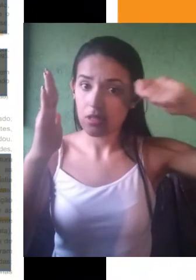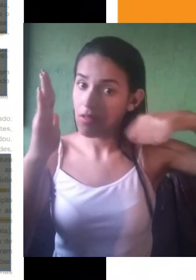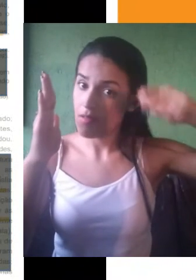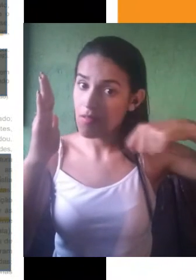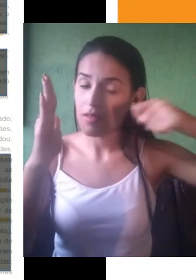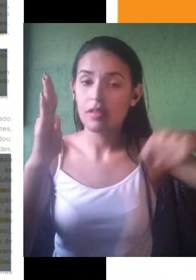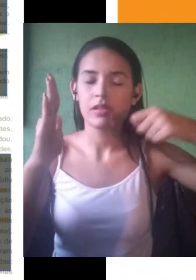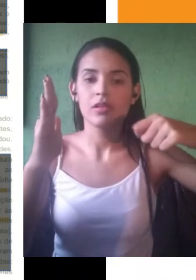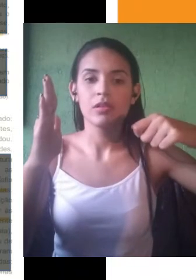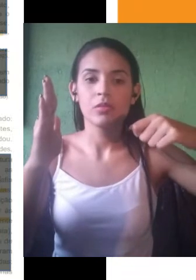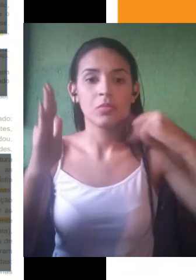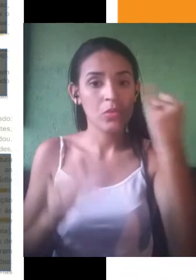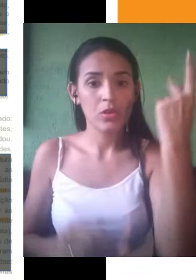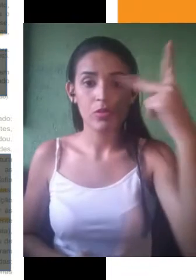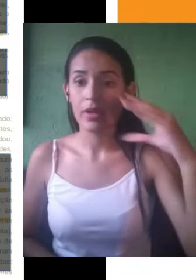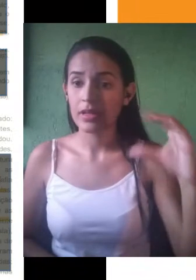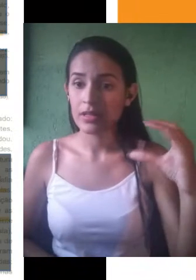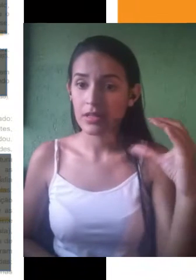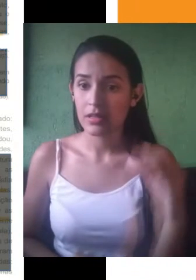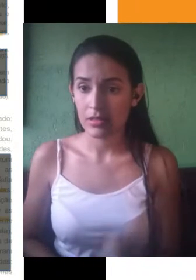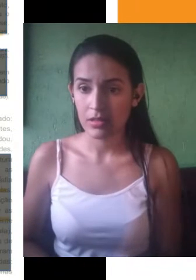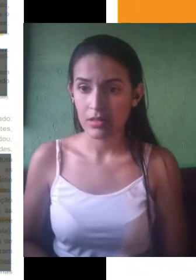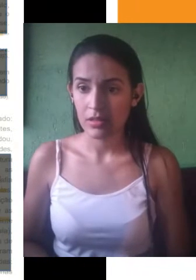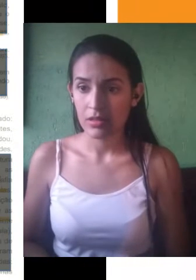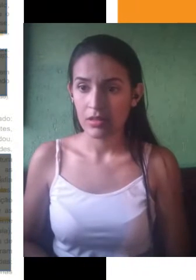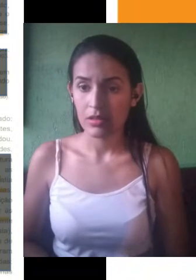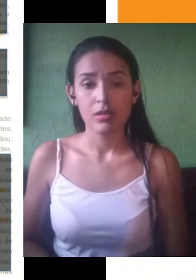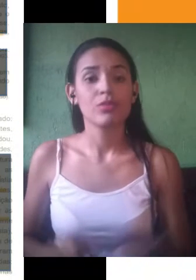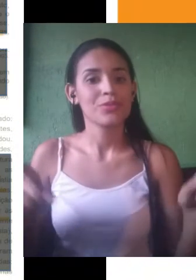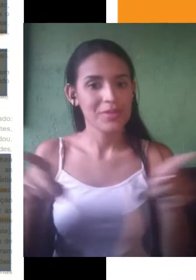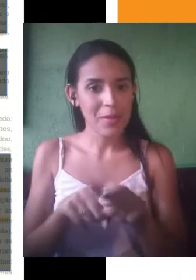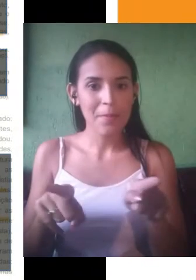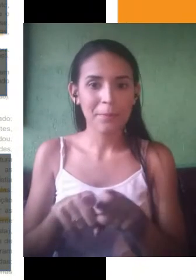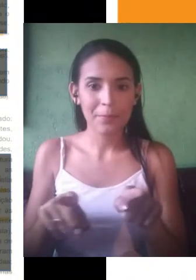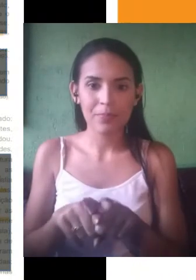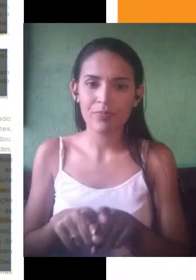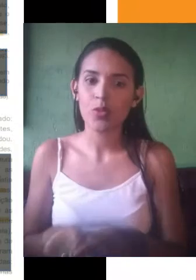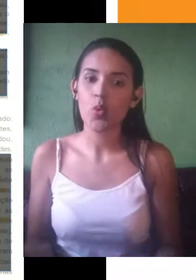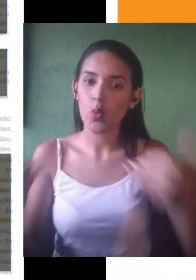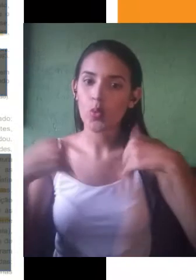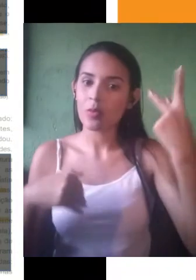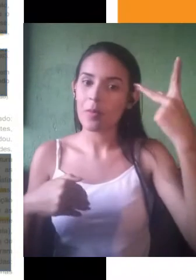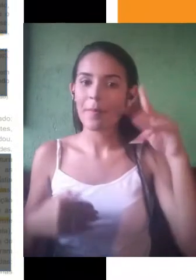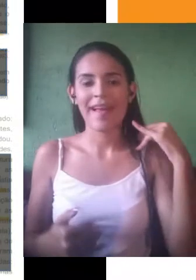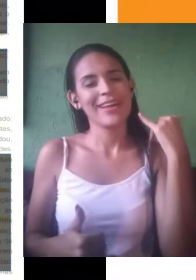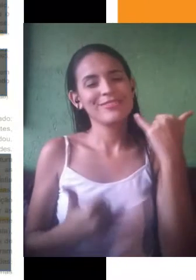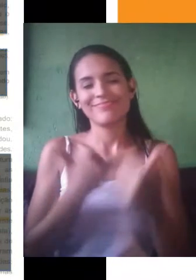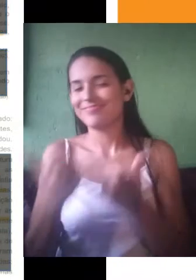da ciência e também ele fala sobre o seu uso para entretenimento ao longo dos tempos. O texto